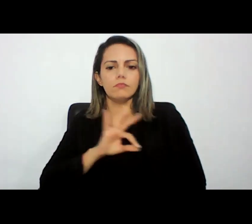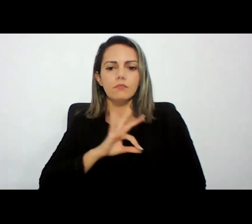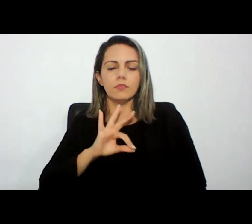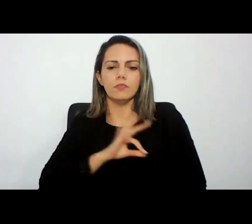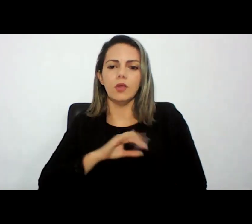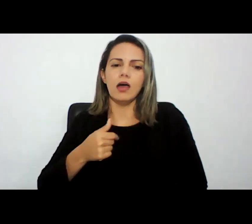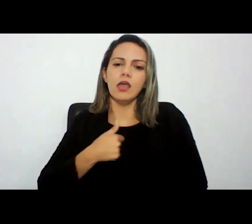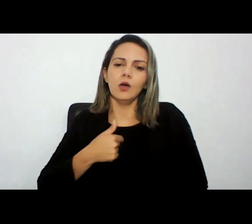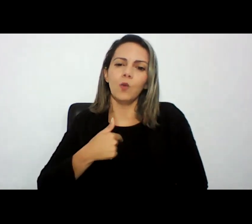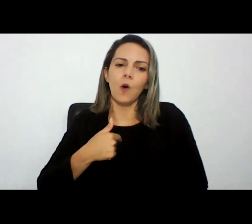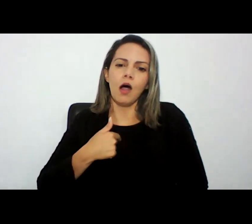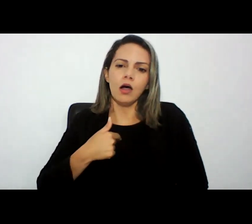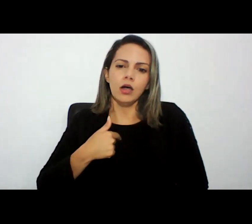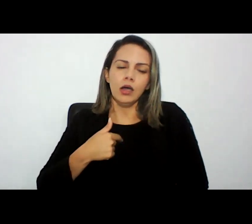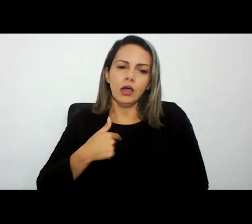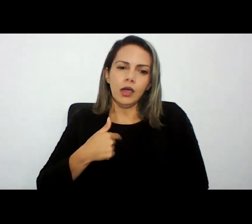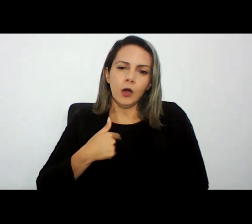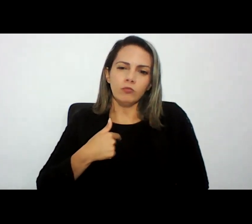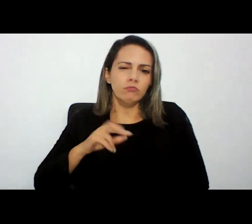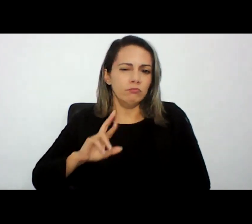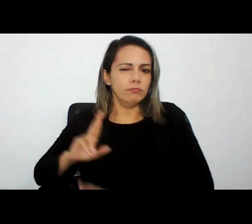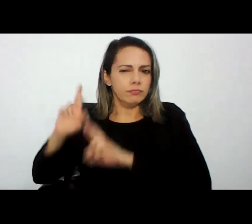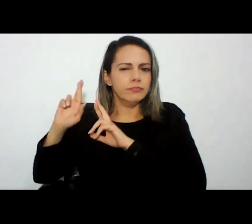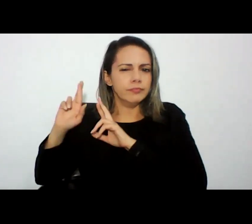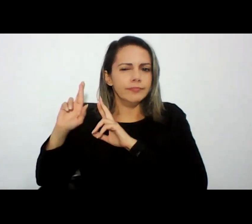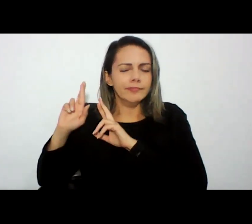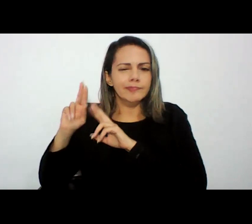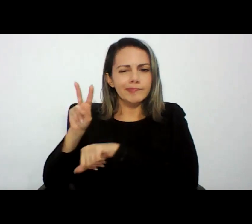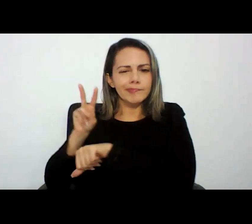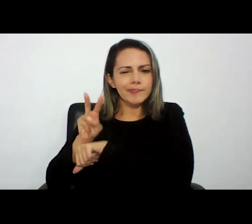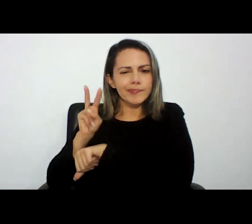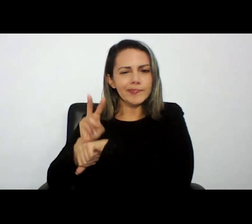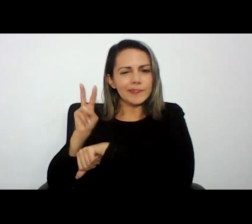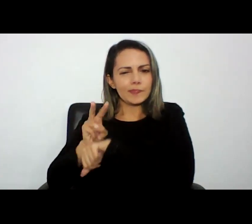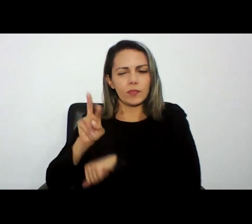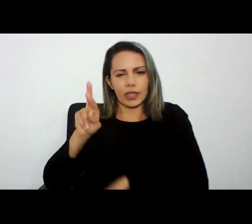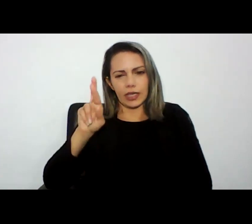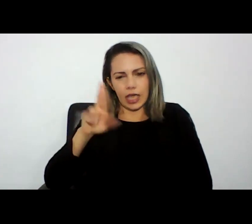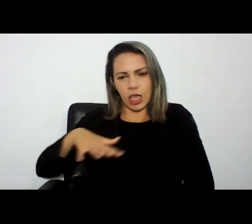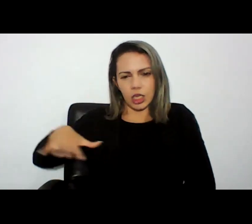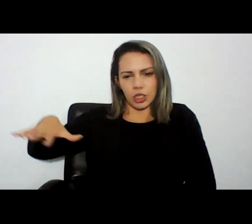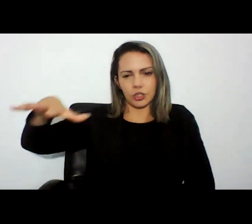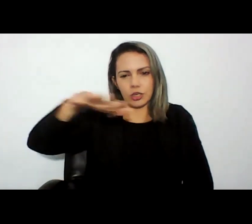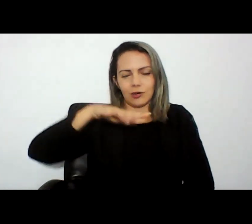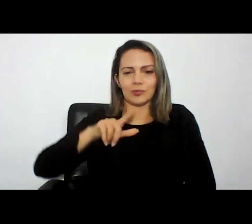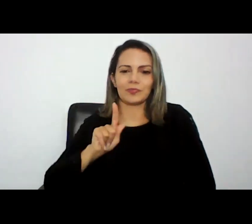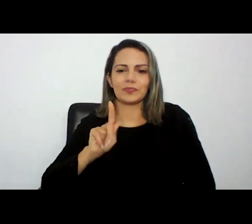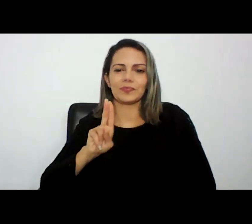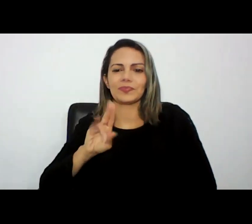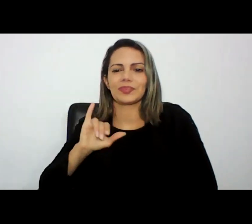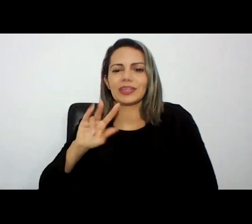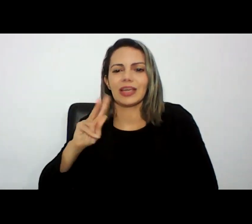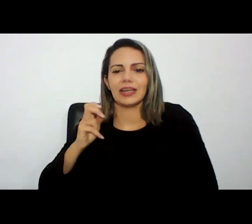fiquei eu fiquei responsável de fazer o monitoramento da daquela região que é o que o doutor Guilherme mostrou aí que ele faz que é o